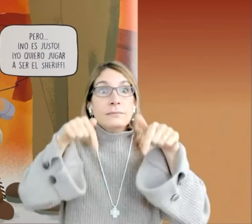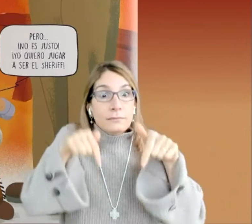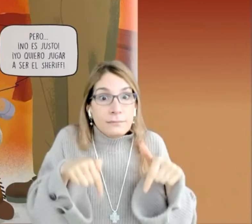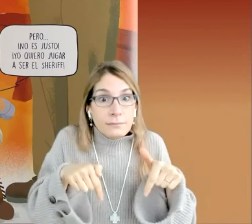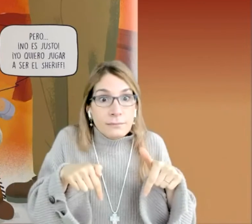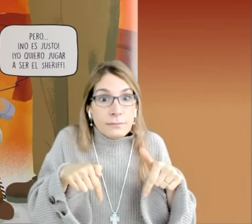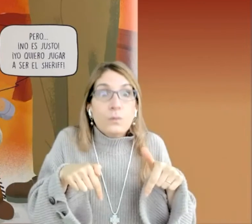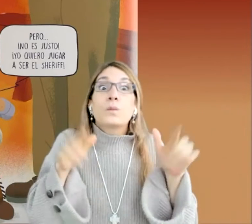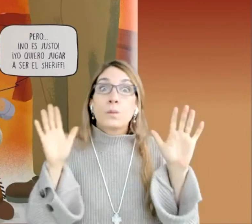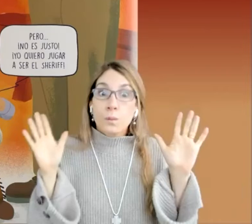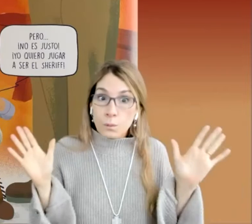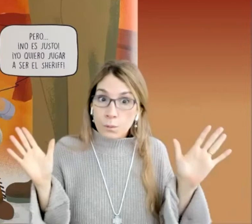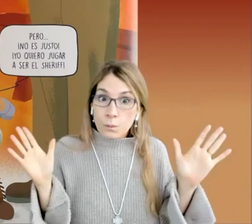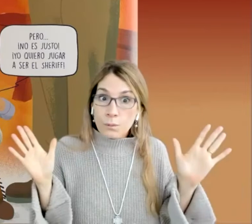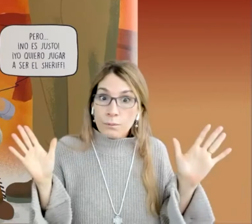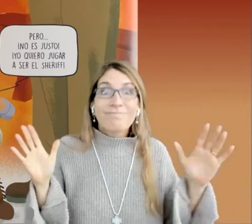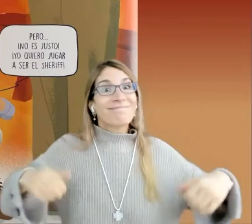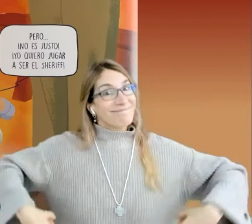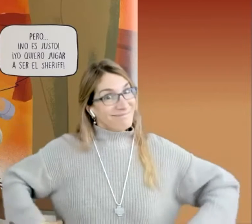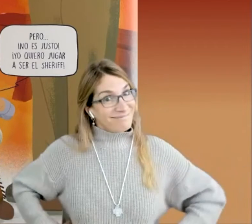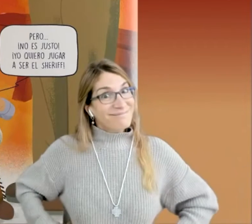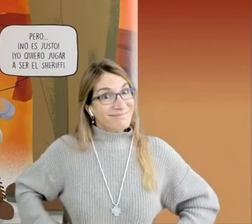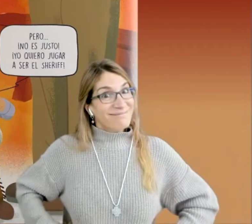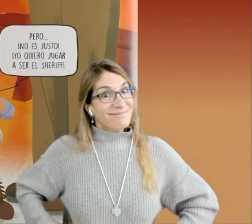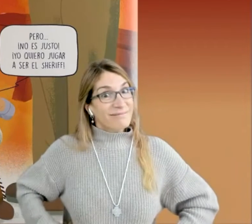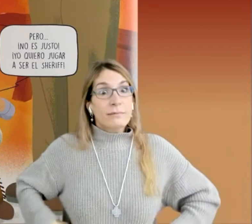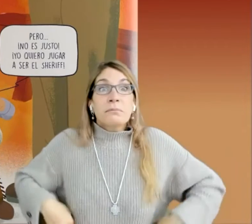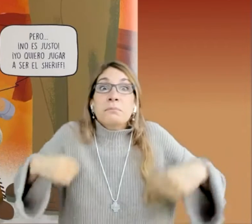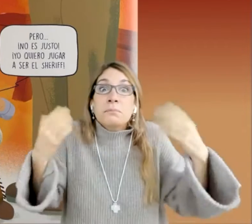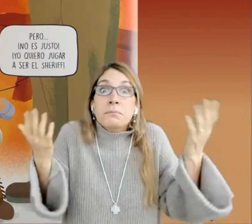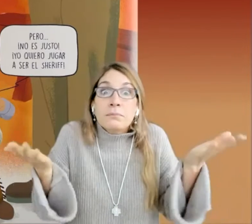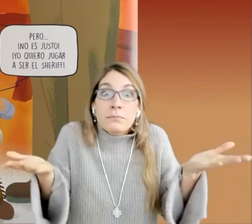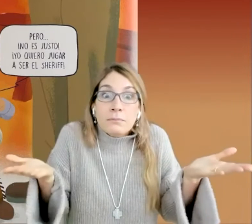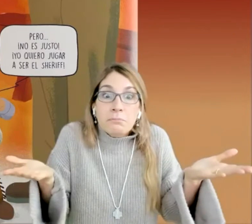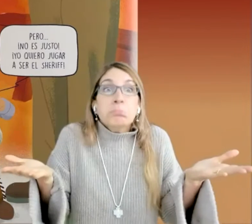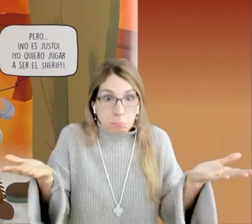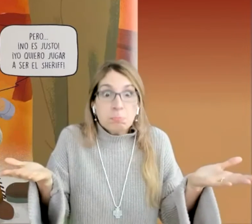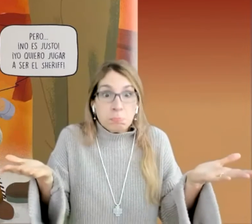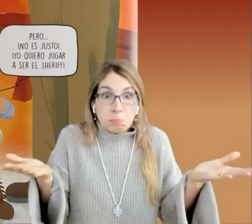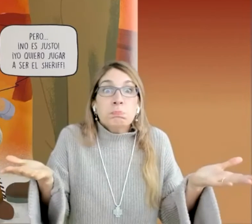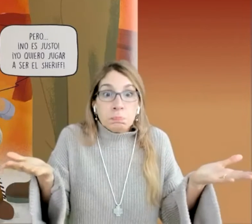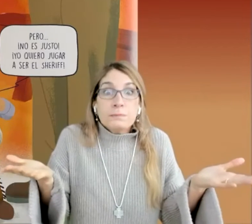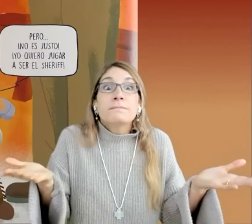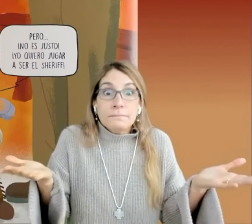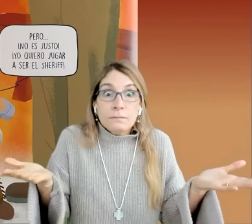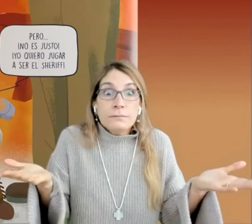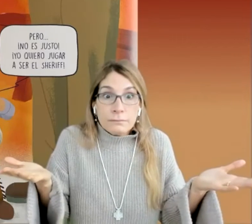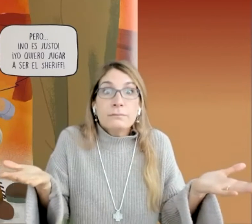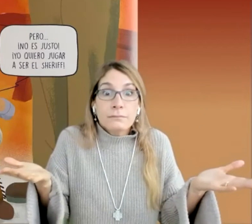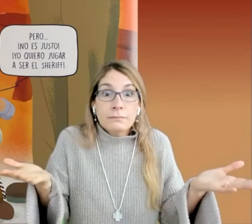para seguir siendo el sheriff! ¡Estás muy molesto! ¡Y lo comprendo! ¿Tú